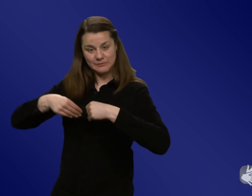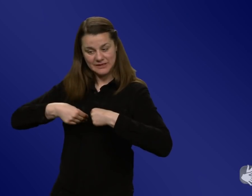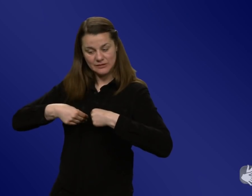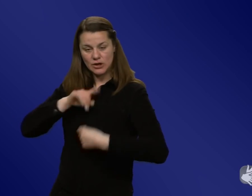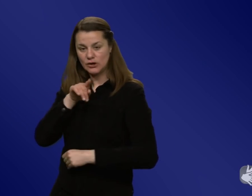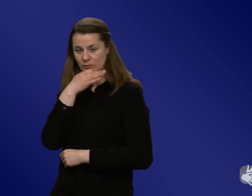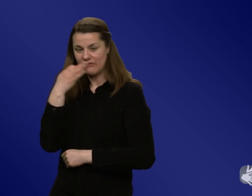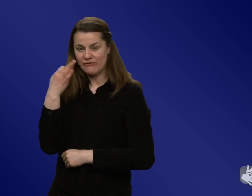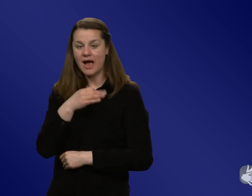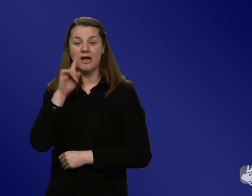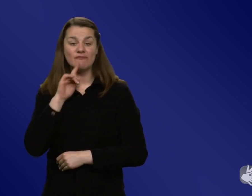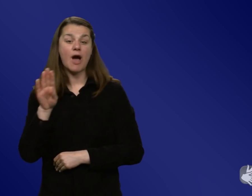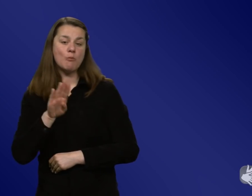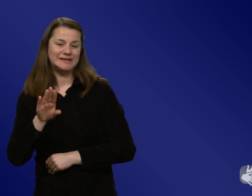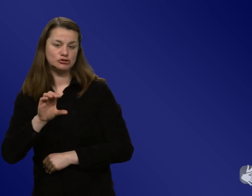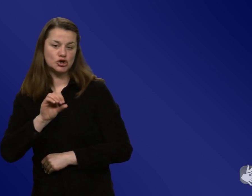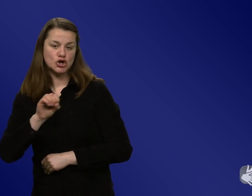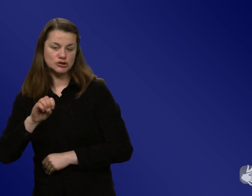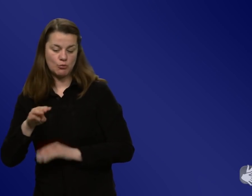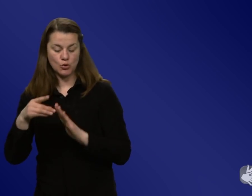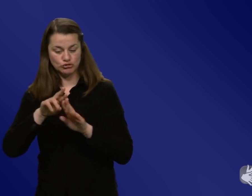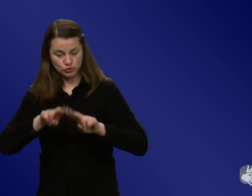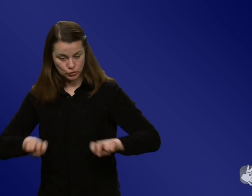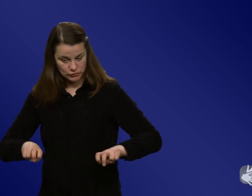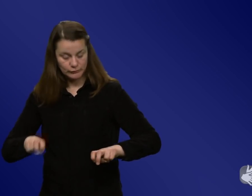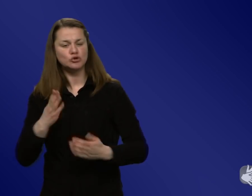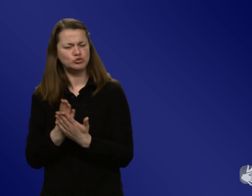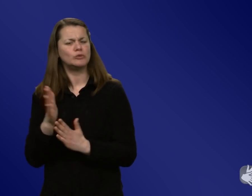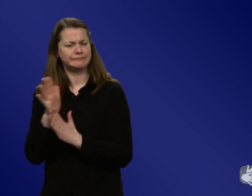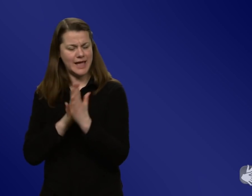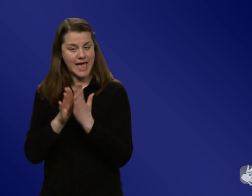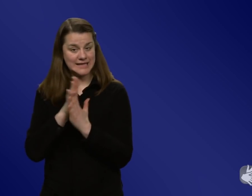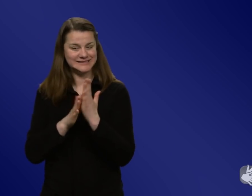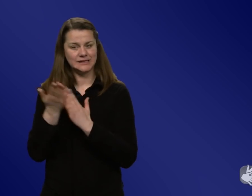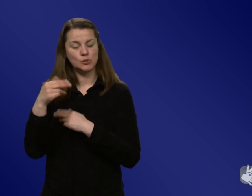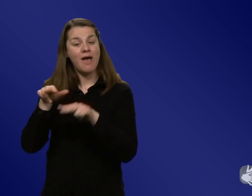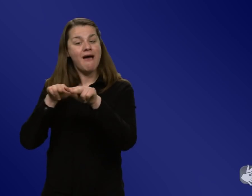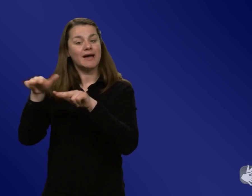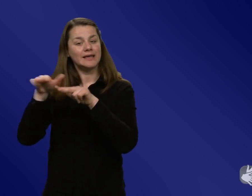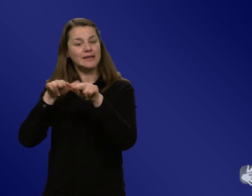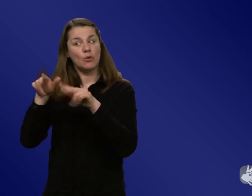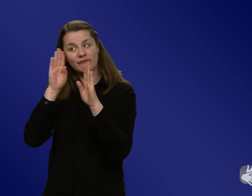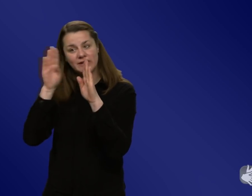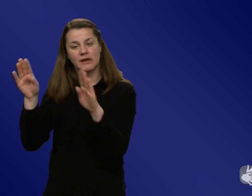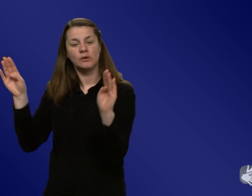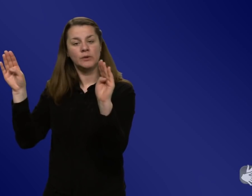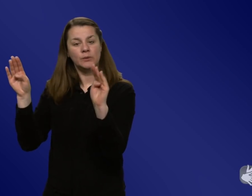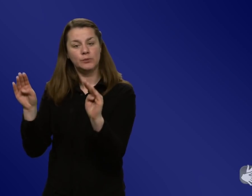Cosmos-Studie gucken, Sie haben das vorhin schon angedeutet, das Vertrauen in die Regierung ist immer weiter gesunken. Am Anfang war aber eine allgemeine Wahrnehmung, auch